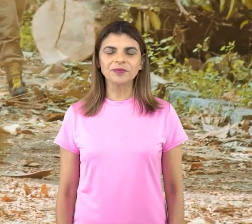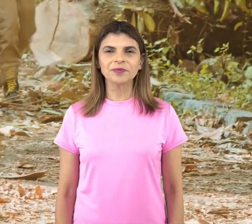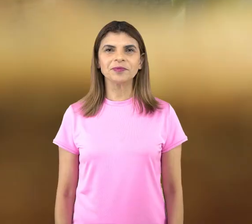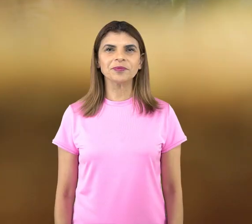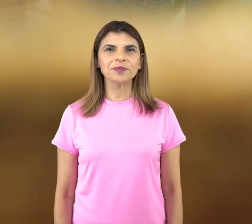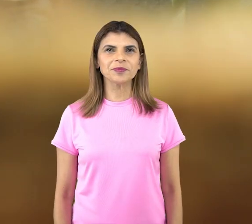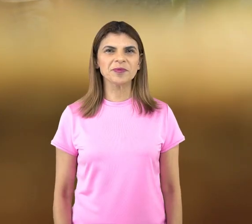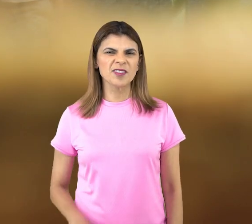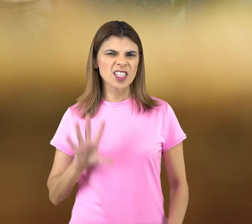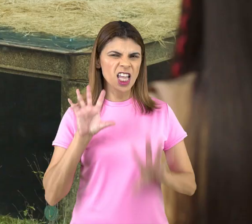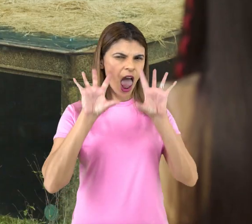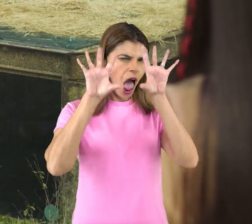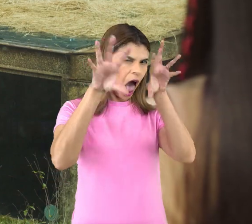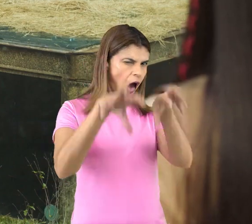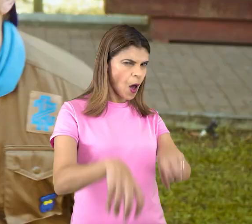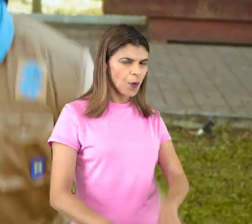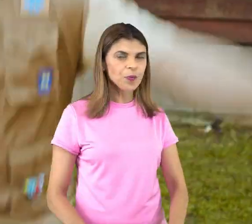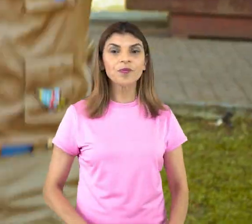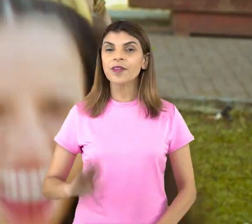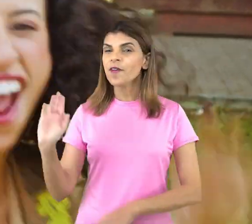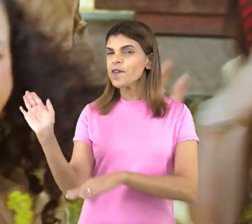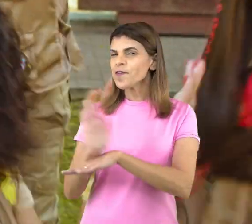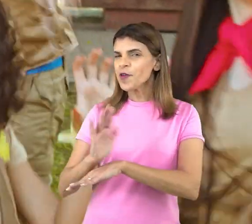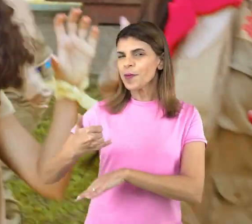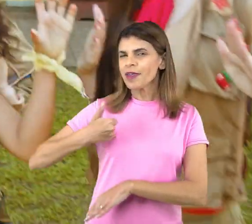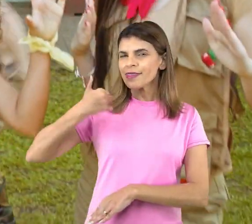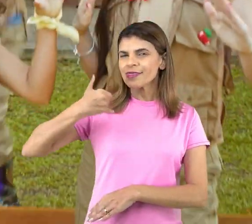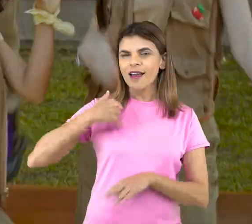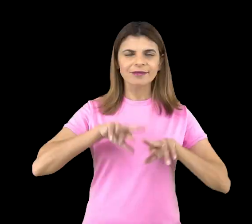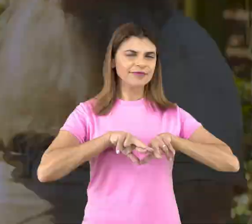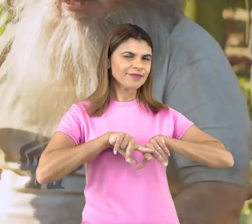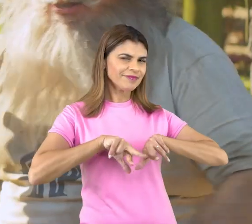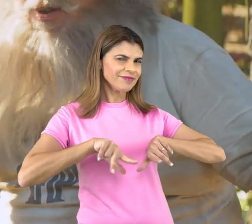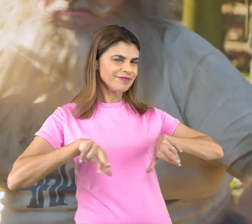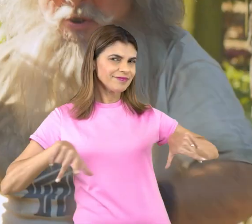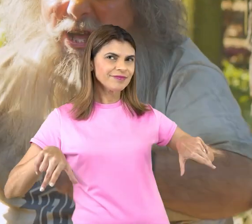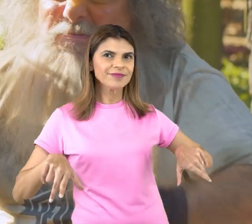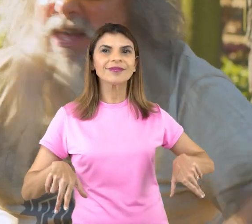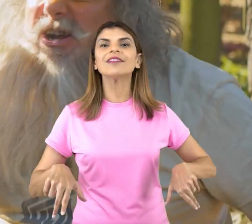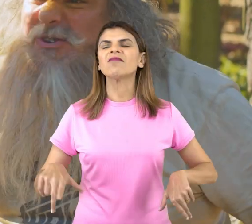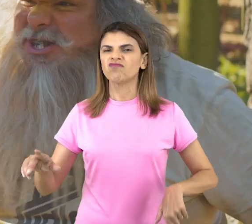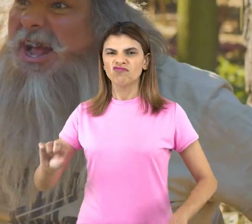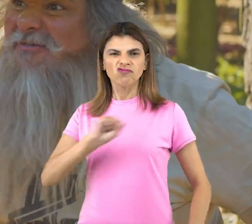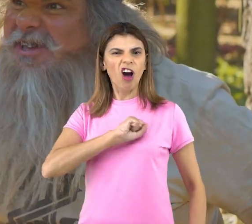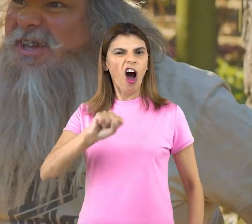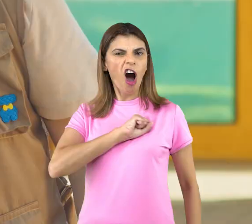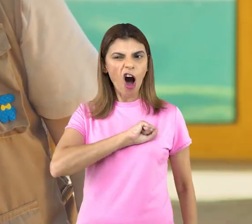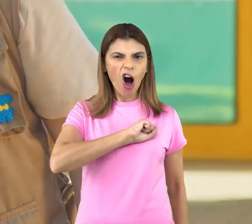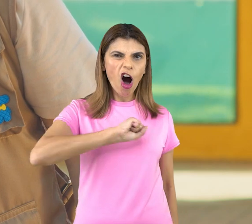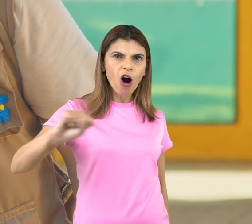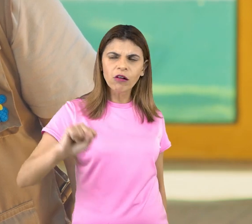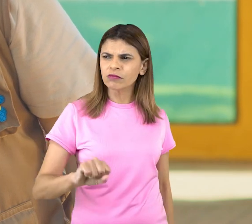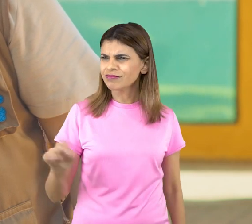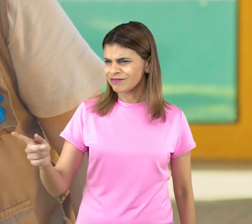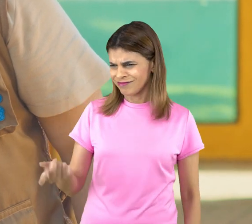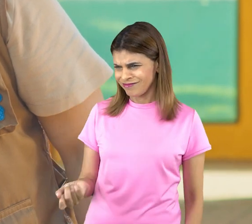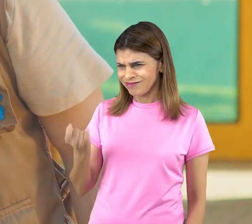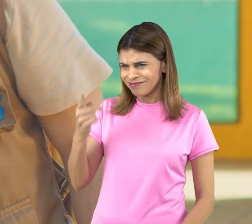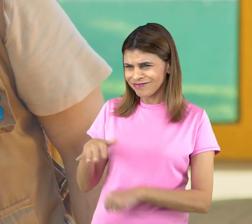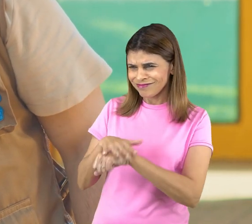Um filme pra todas as idades! Ah, arrebentou a boca no balão, chefe! Eles falam estranho igual nosso tio do